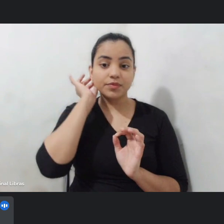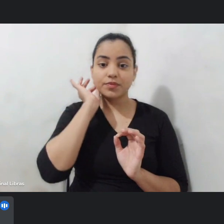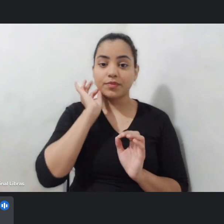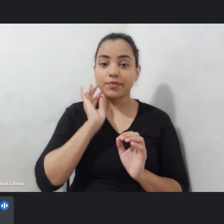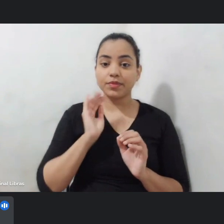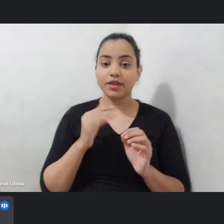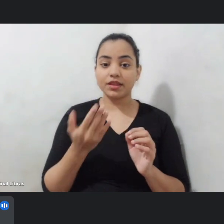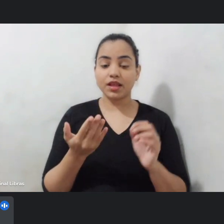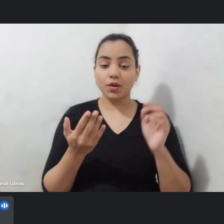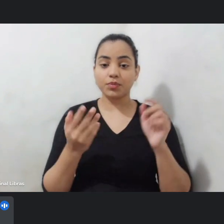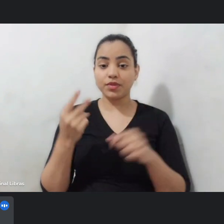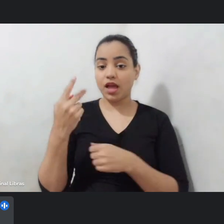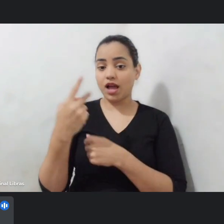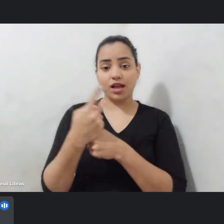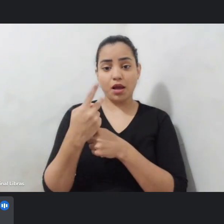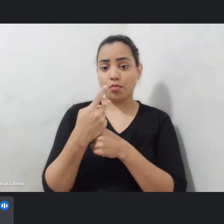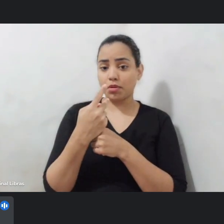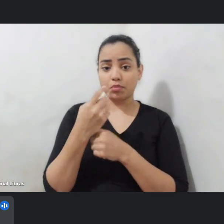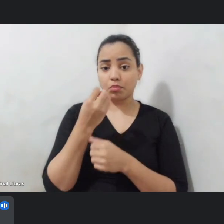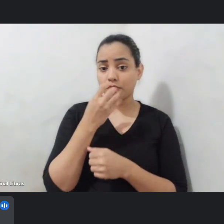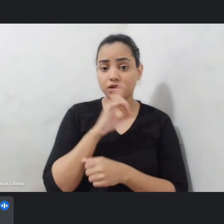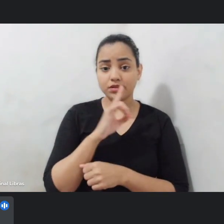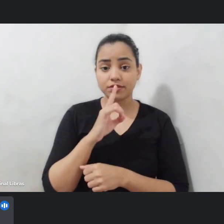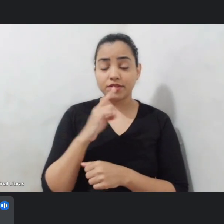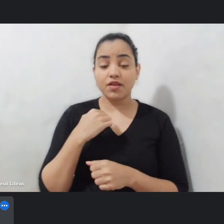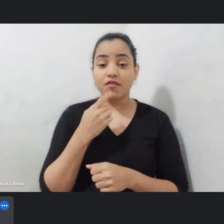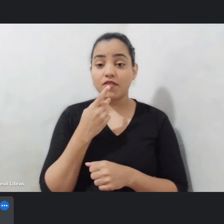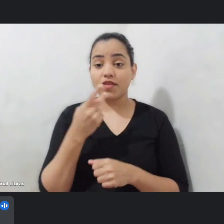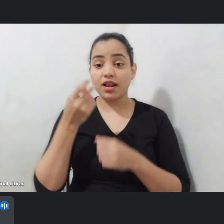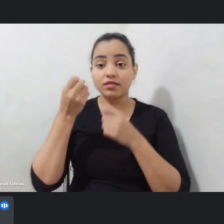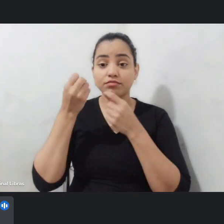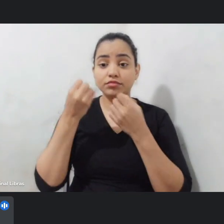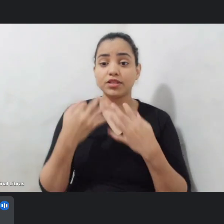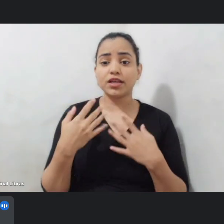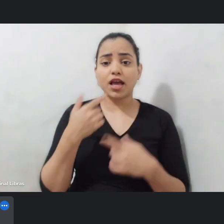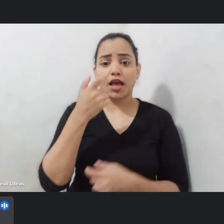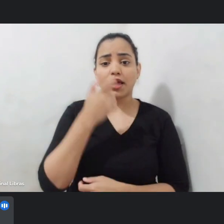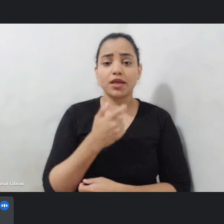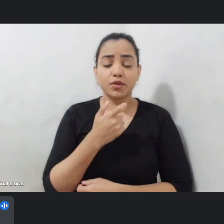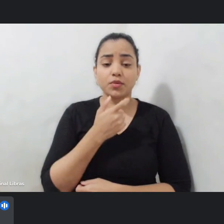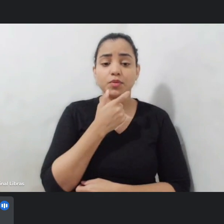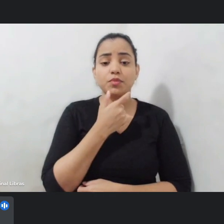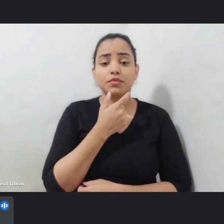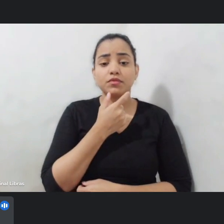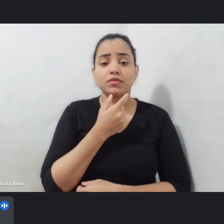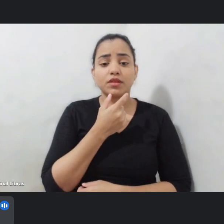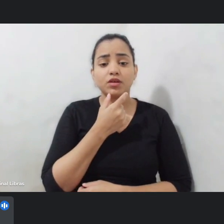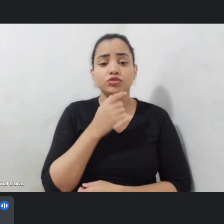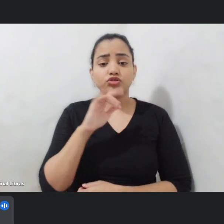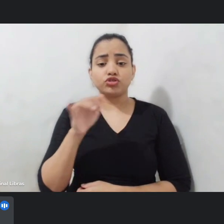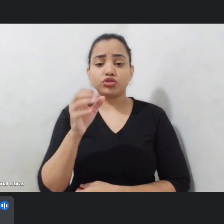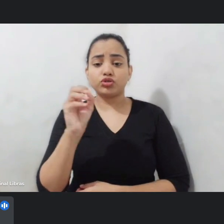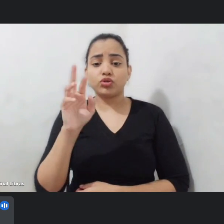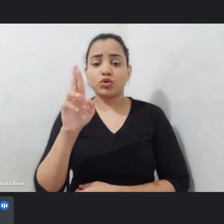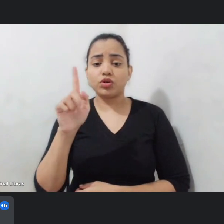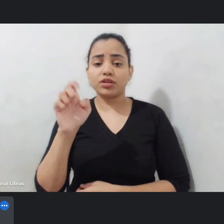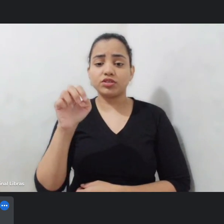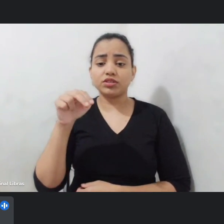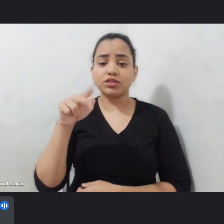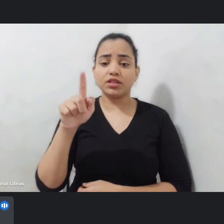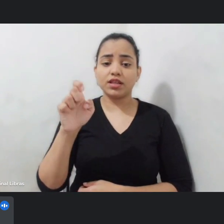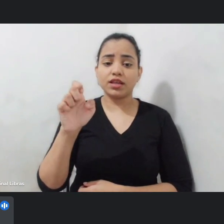câmera não funcionou eu vou falar um pouquinho de quem eu sou sou Jorge Negão sou homem preto meio rasta meio